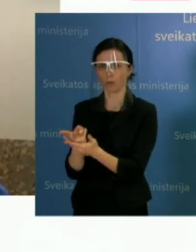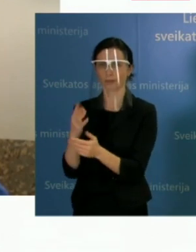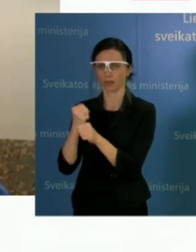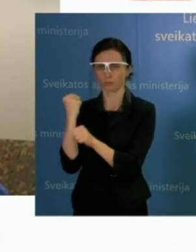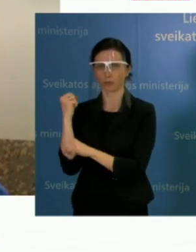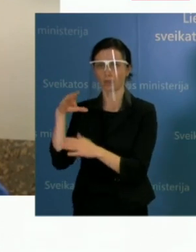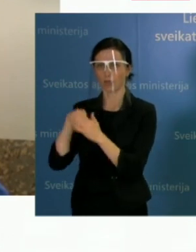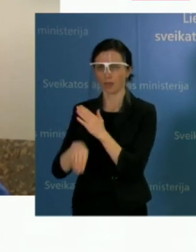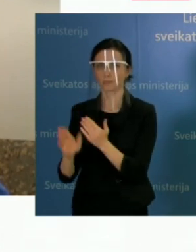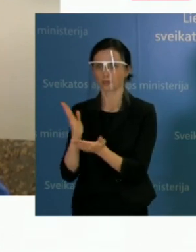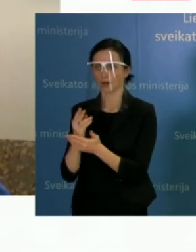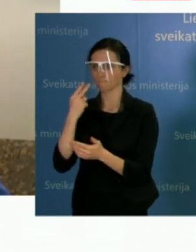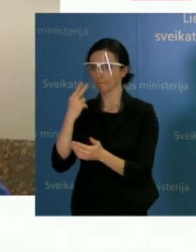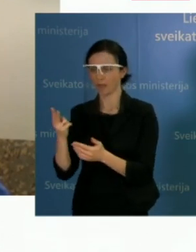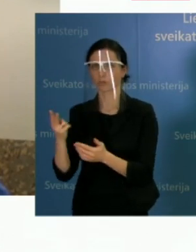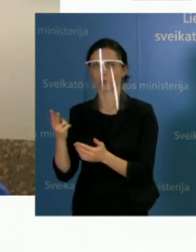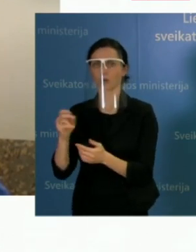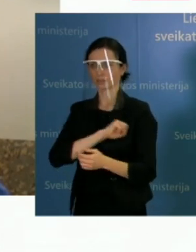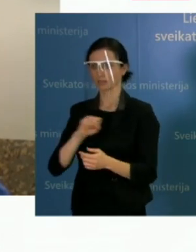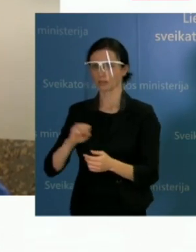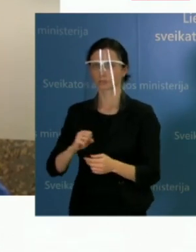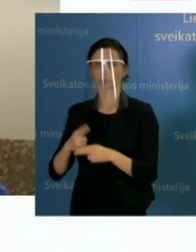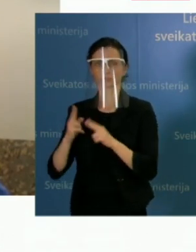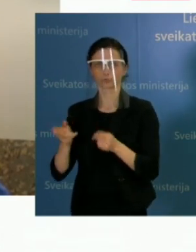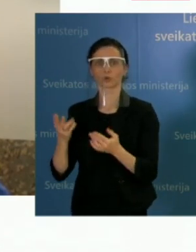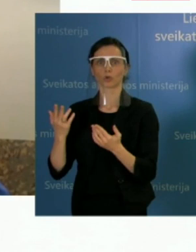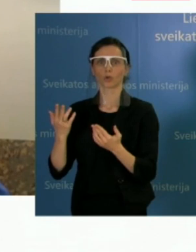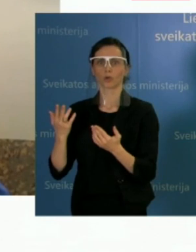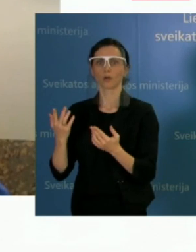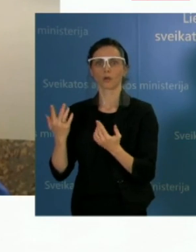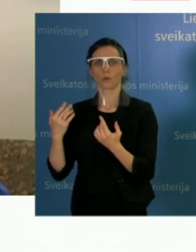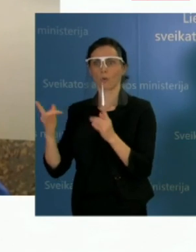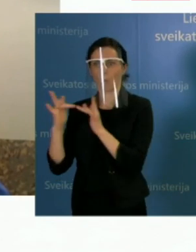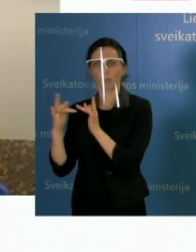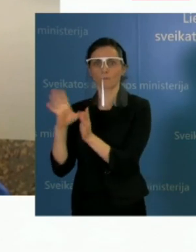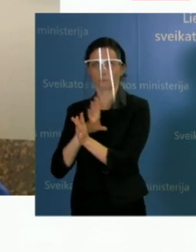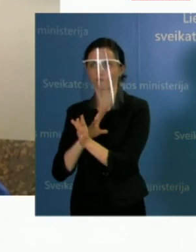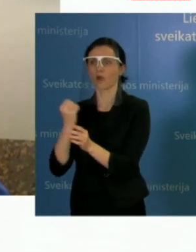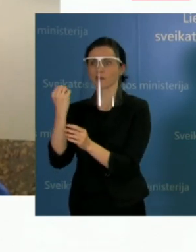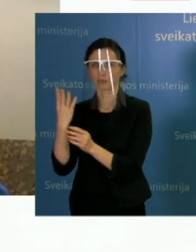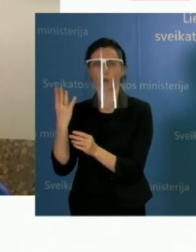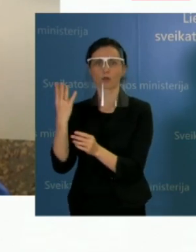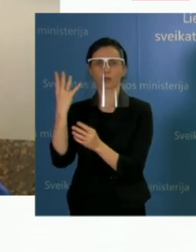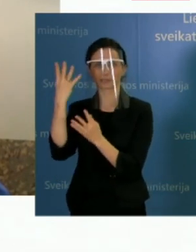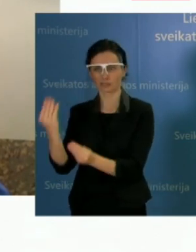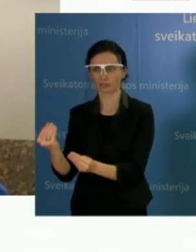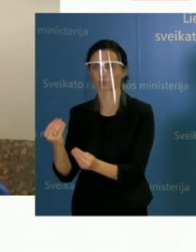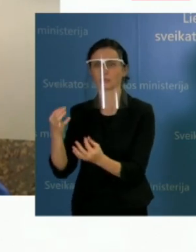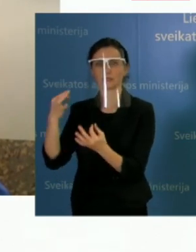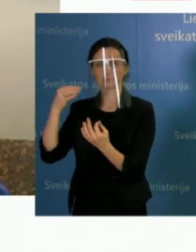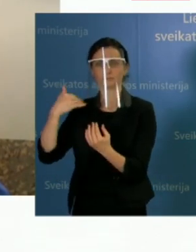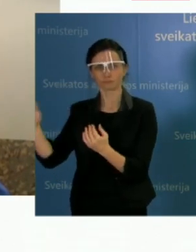kartai sveikus, tai yra sveikus darbuotojas, 14 parų ir neturime iš kur mes mobilizuoti